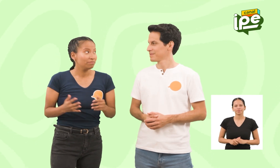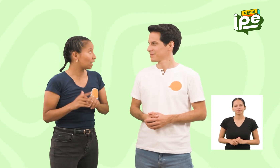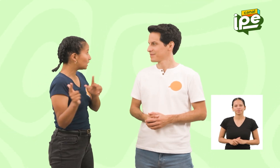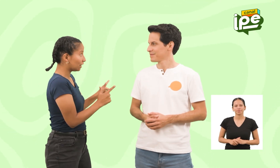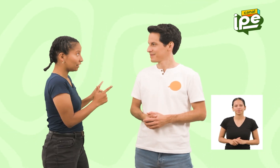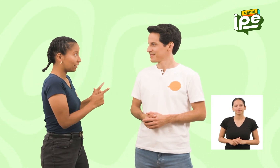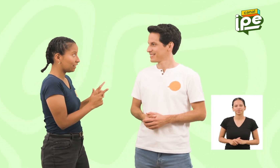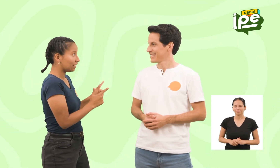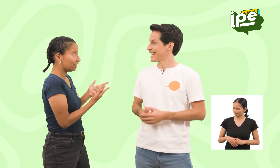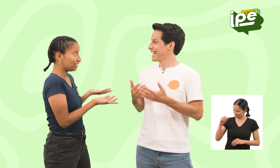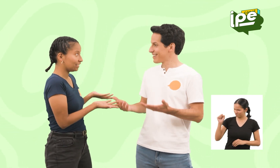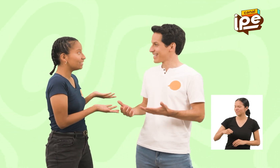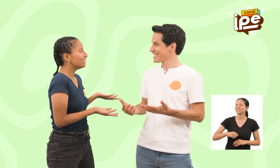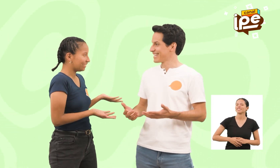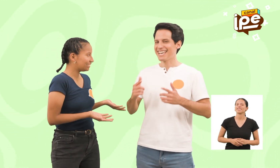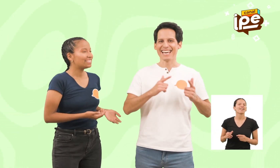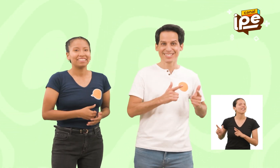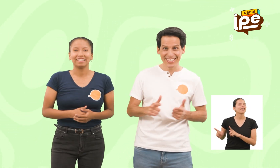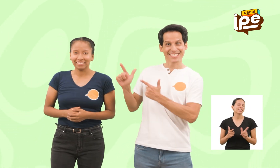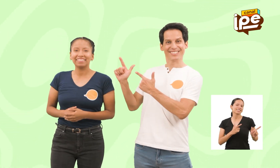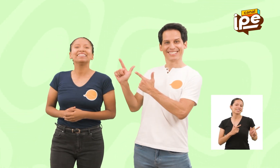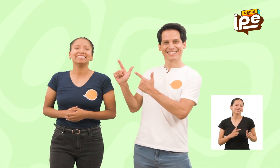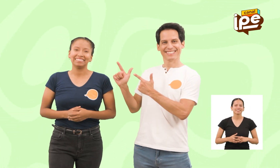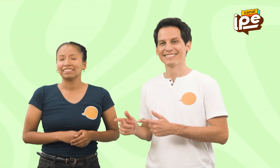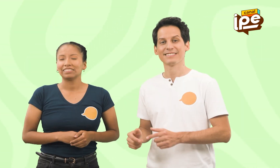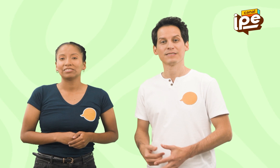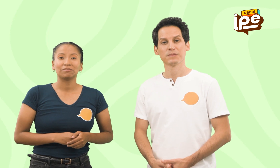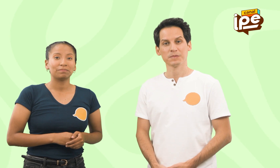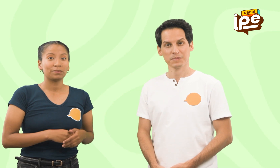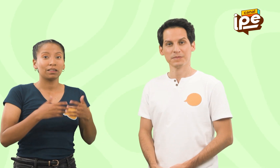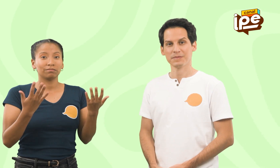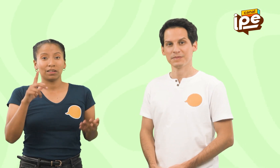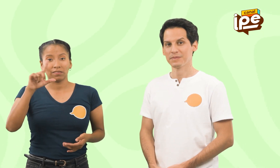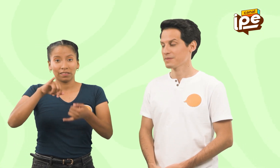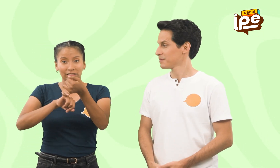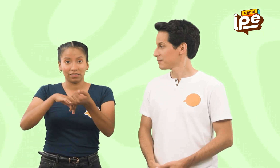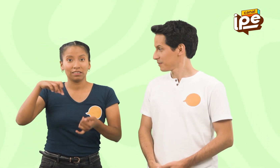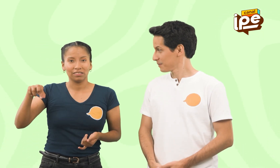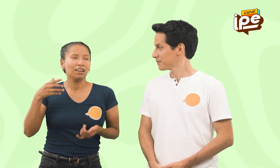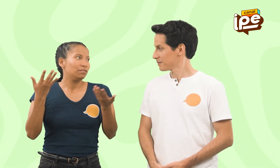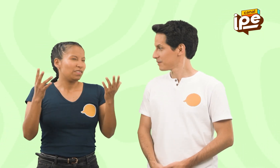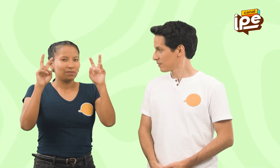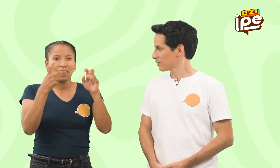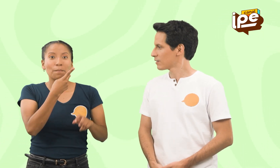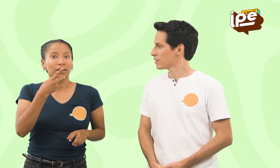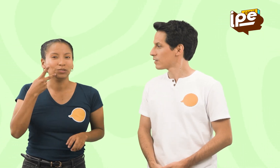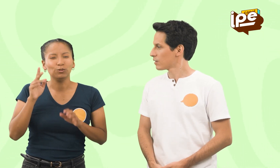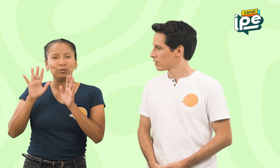¿Estás listo? ¡Claro que sí! ¡Estoy listo! Te cuento que en LSP hay verbos